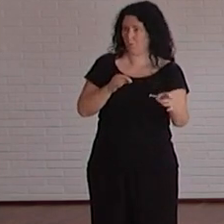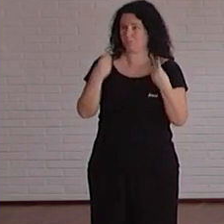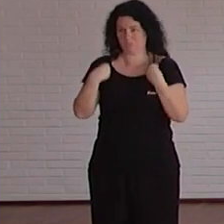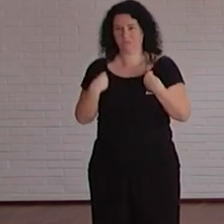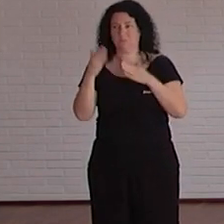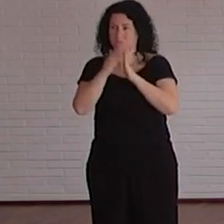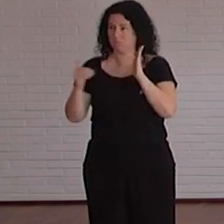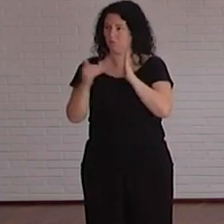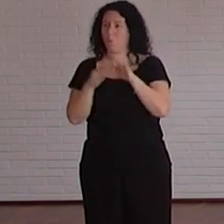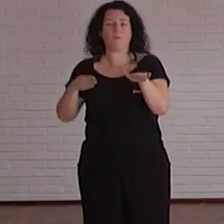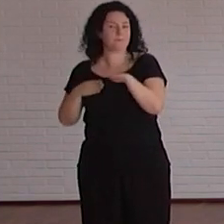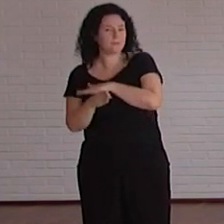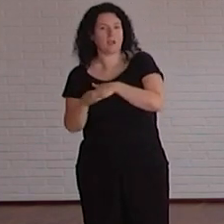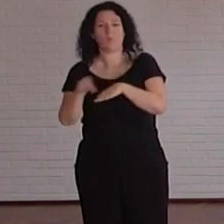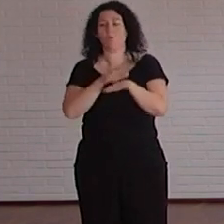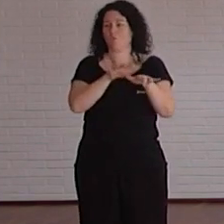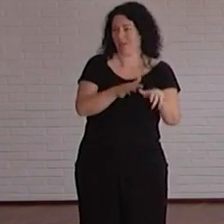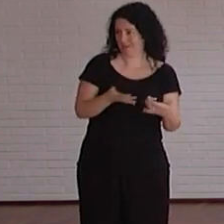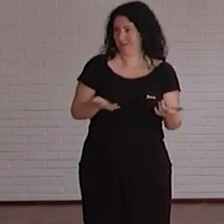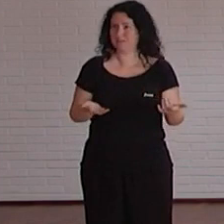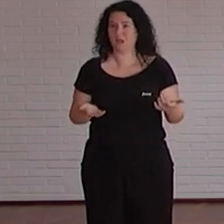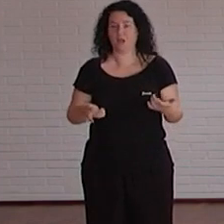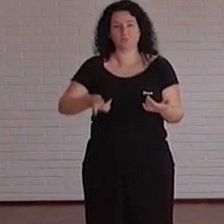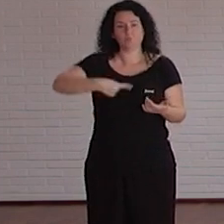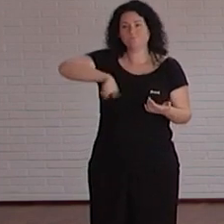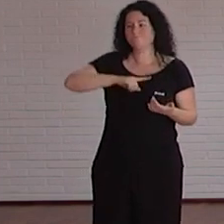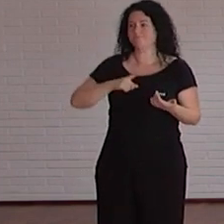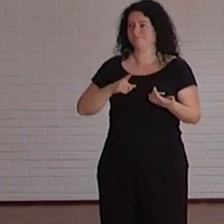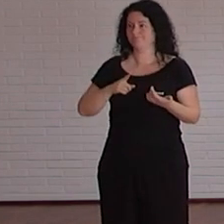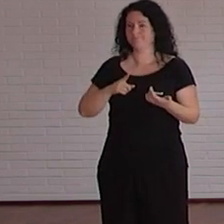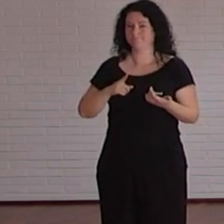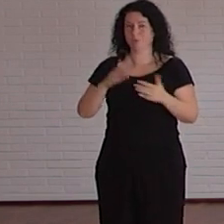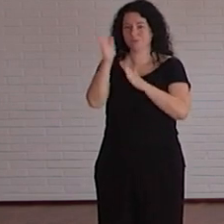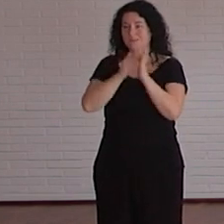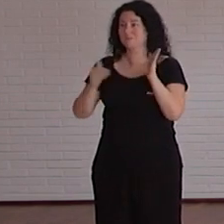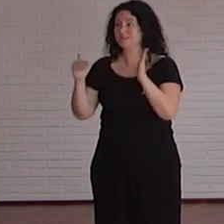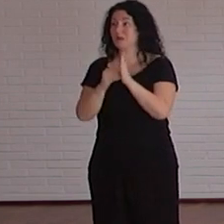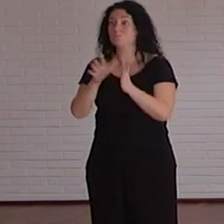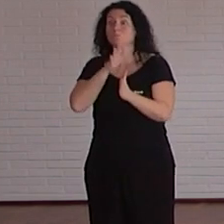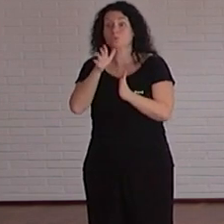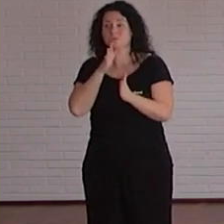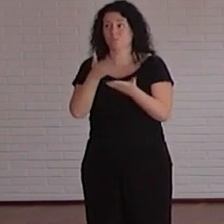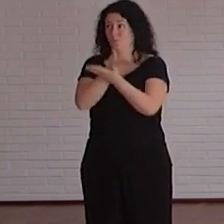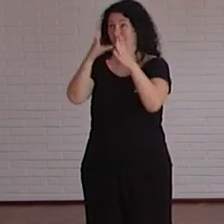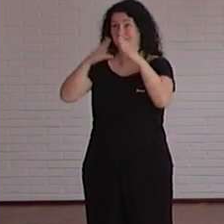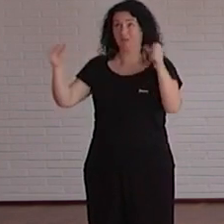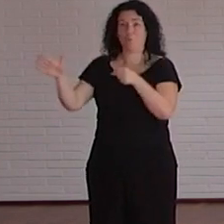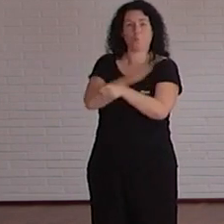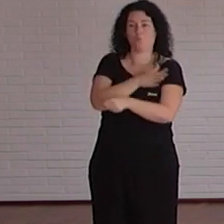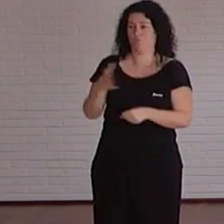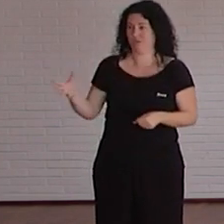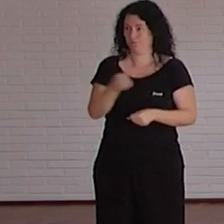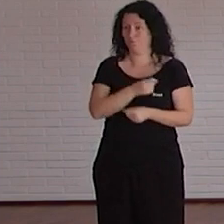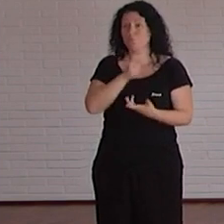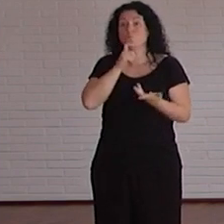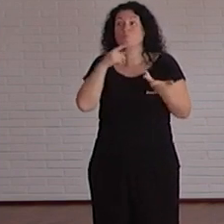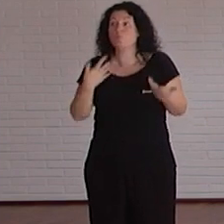como ocurre con el servicio de informática entonces somos una unidad que damos cobertura a toda la institución y lo hacemos desde una doble